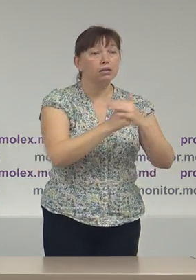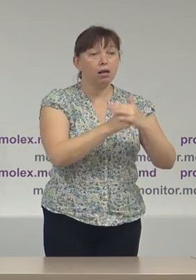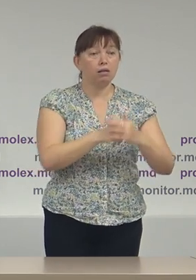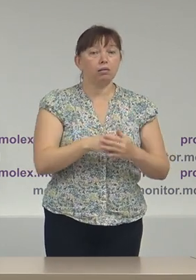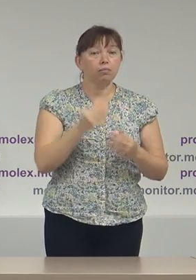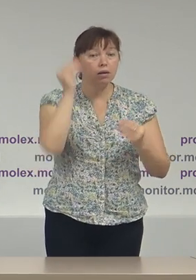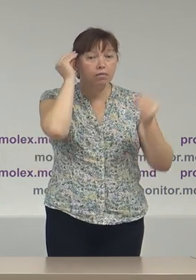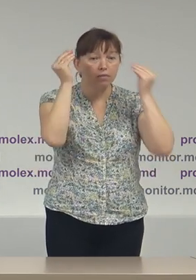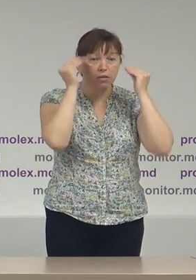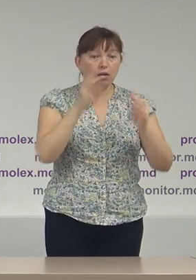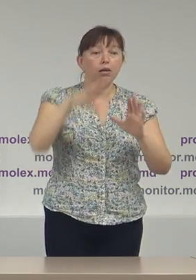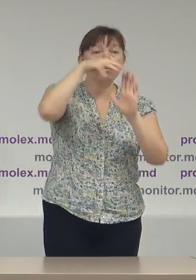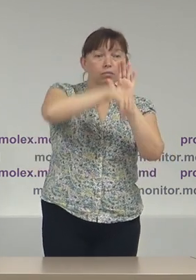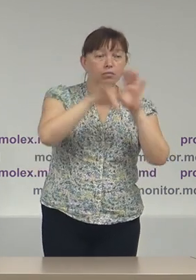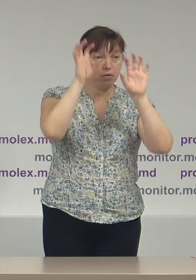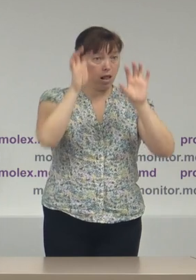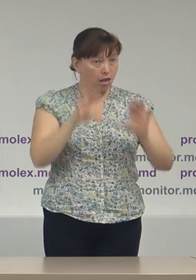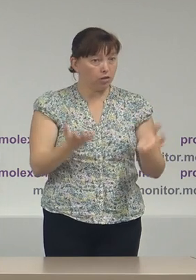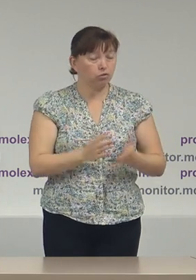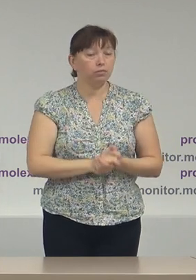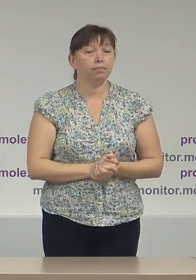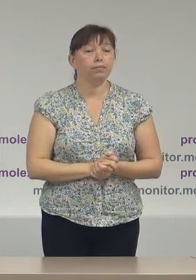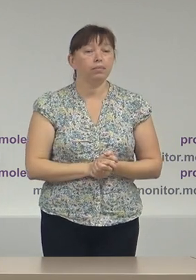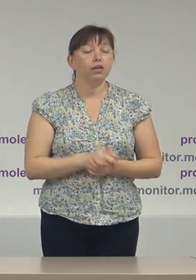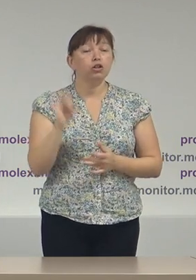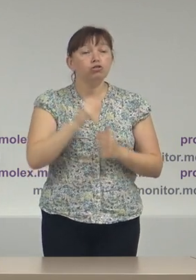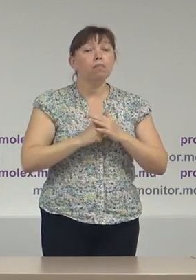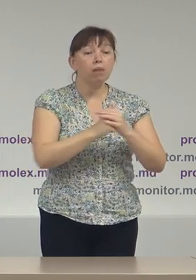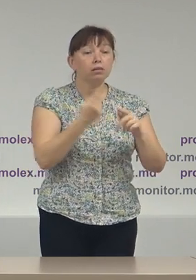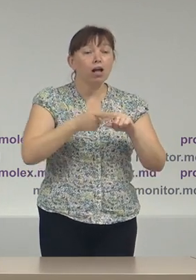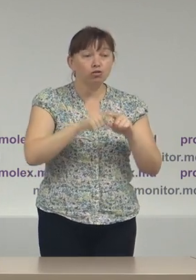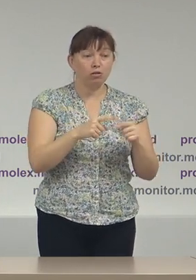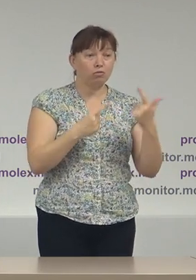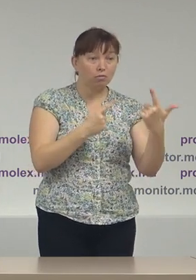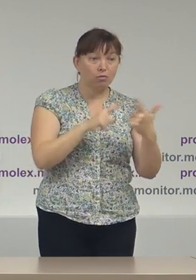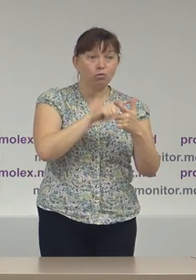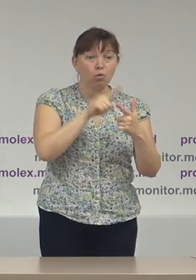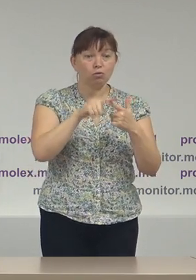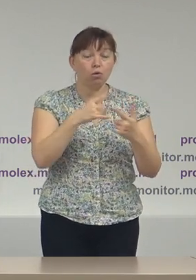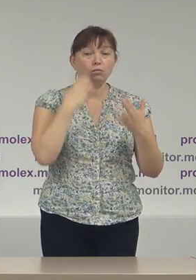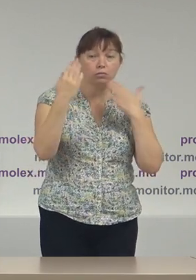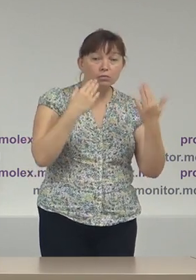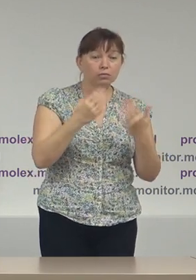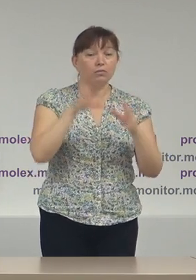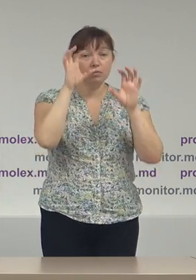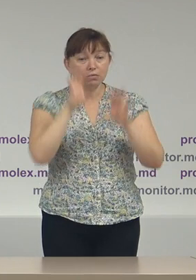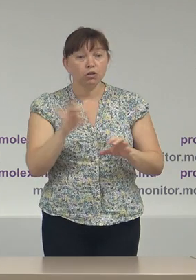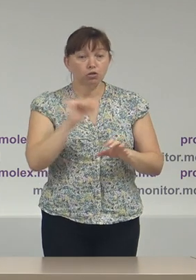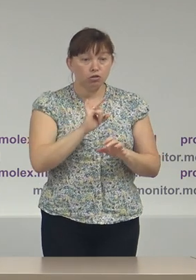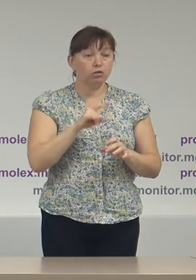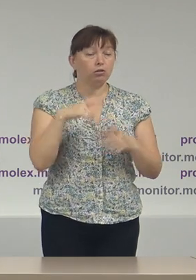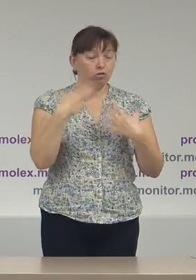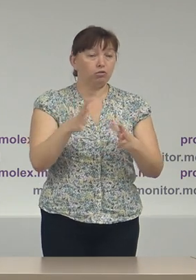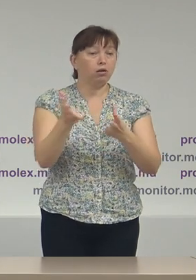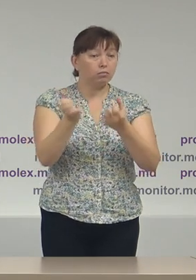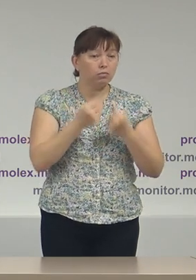pe criteriile prevăzute de lege, și în baza acestei formule și-a înaintat propunerea finală din